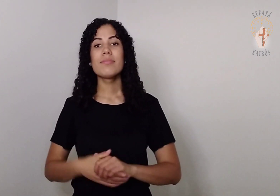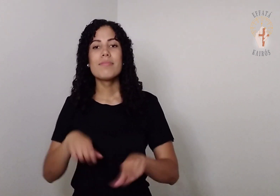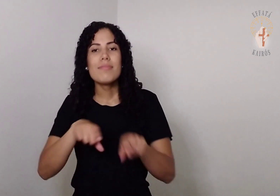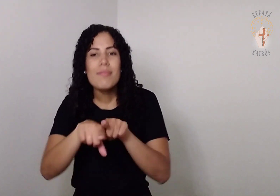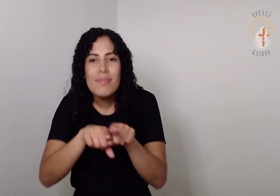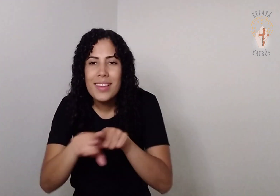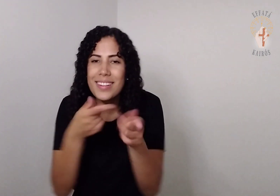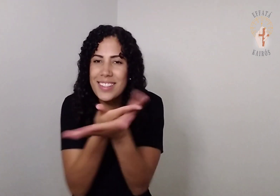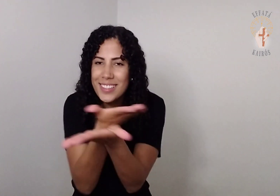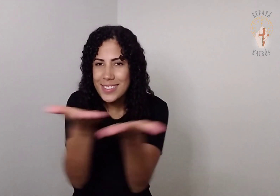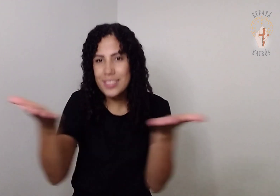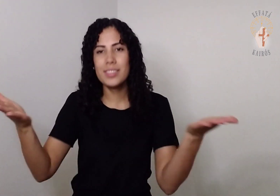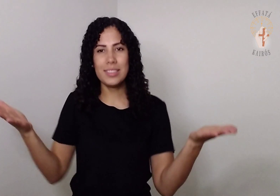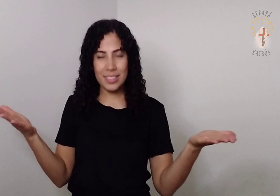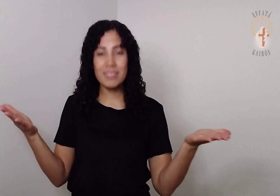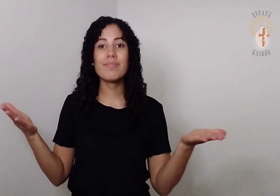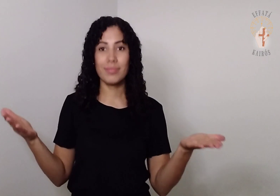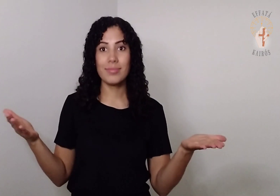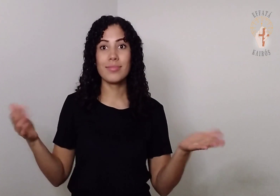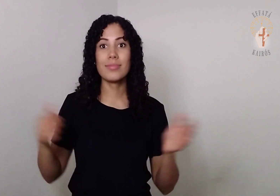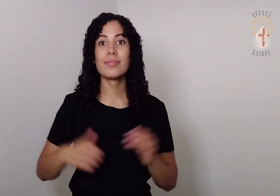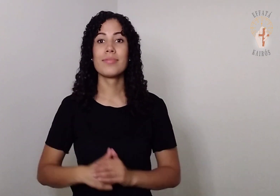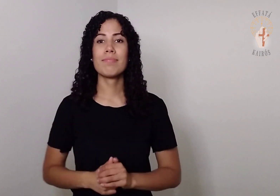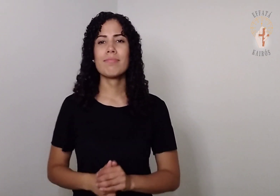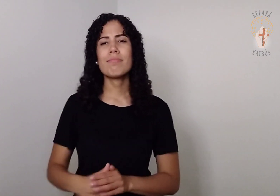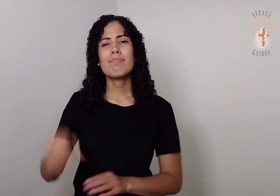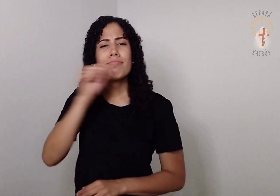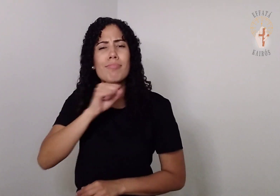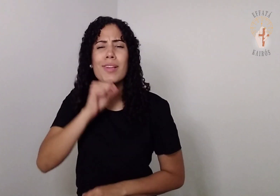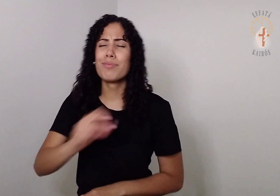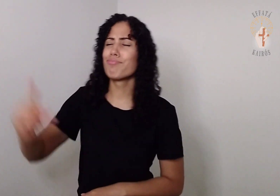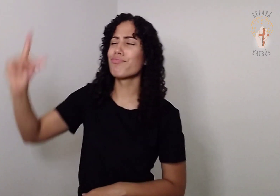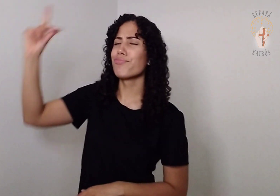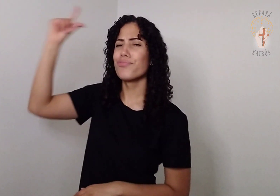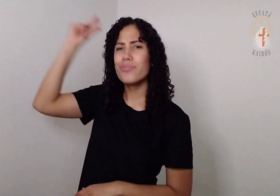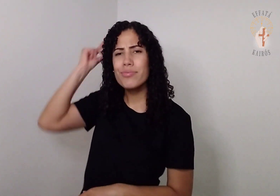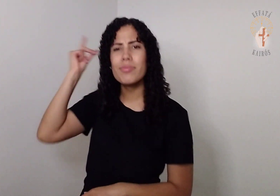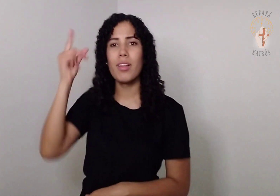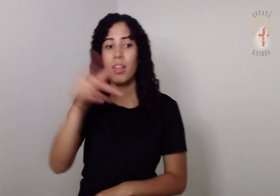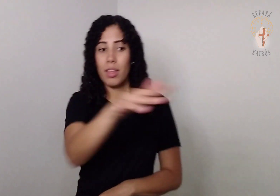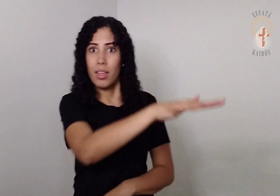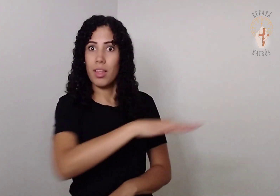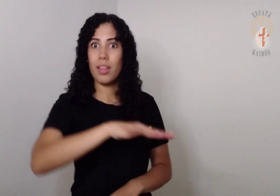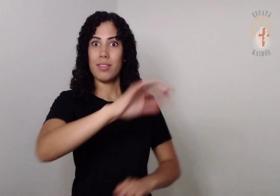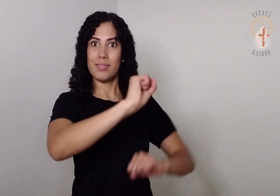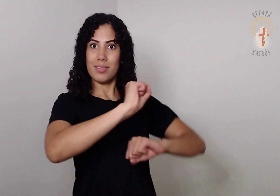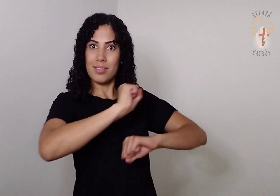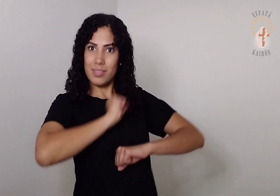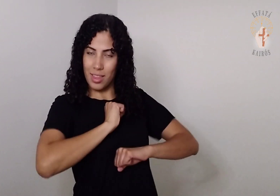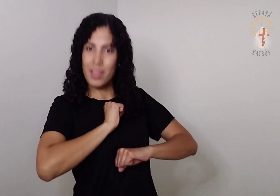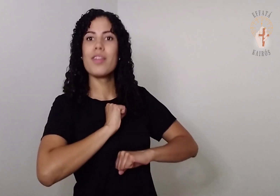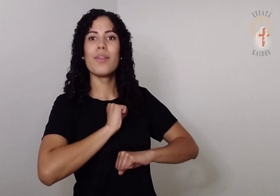Irmãos Os sacerdotes da antiga aliança